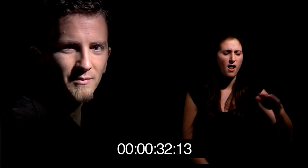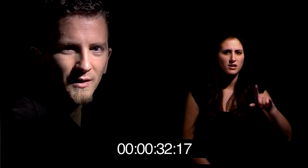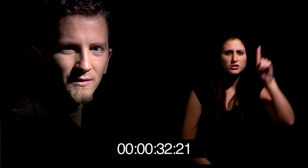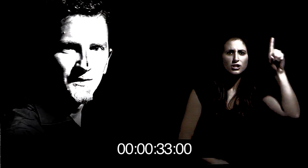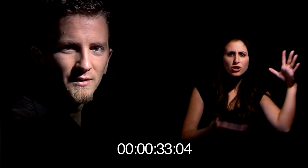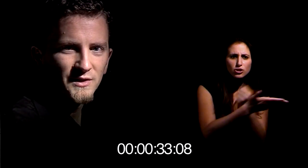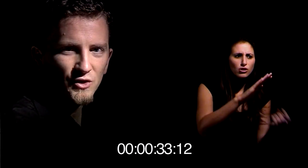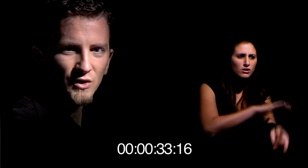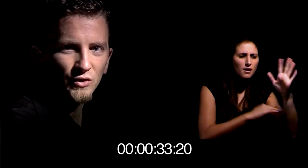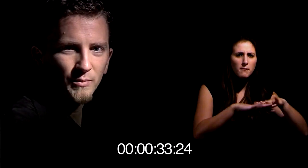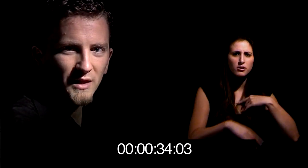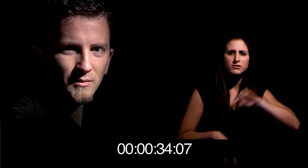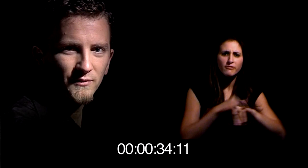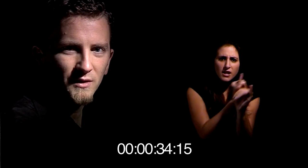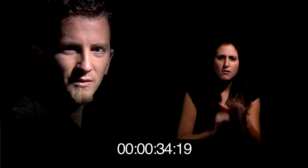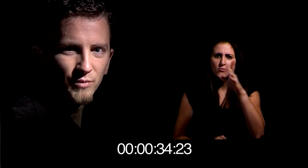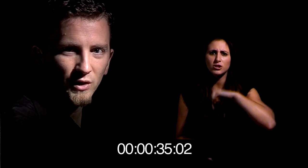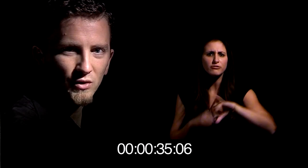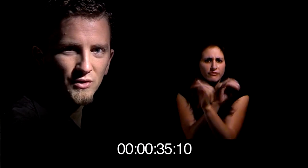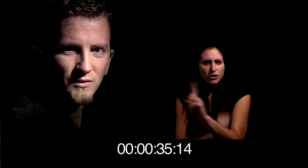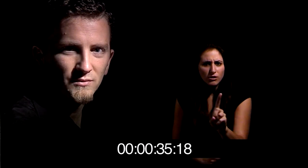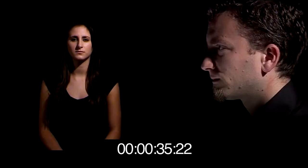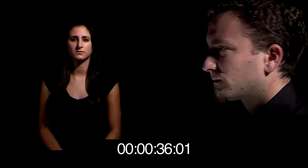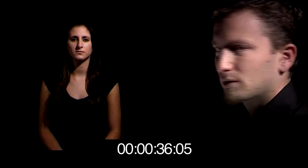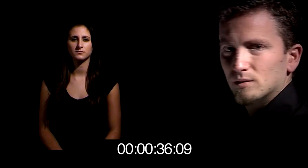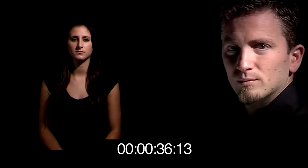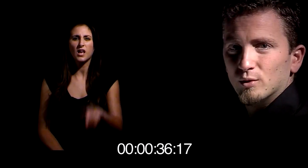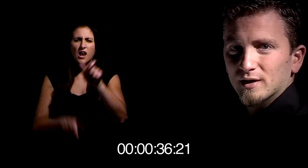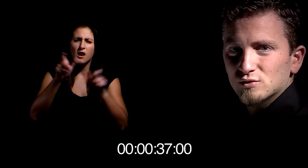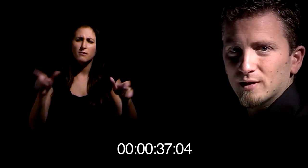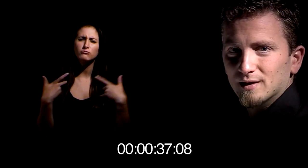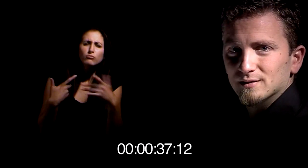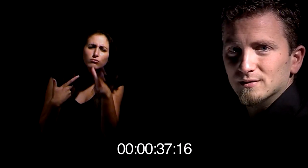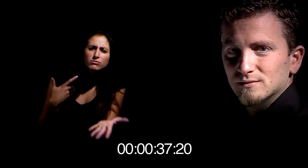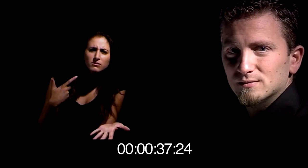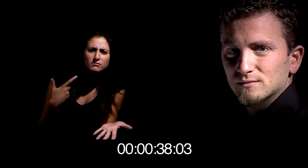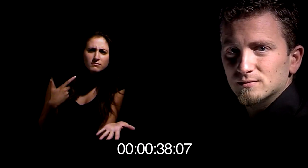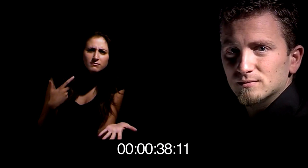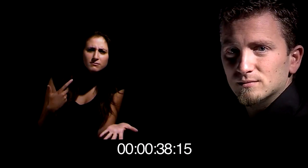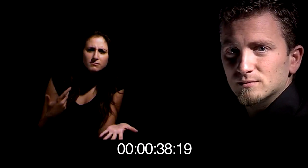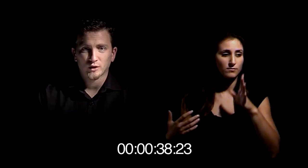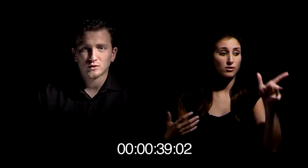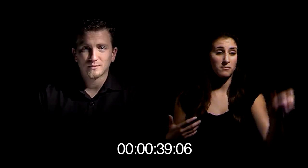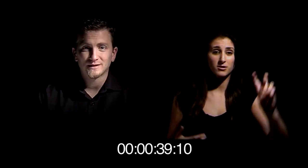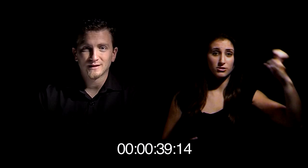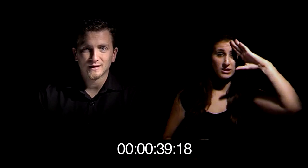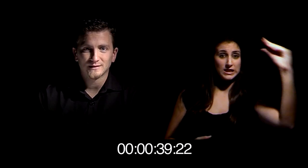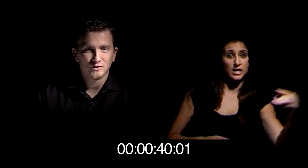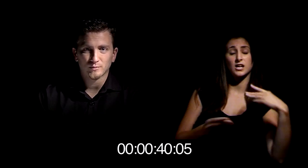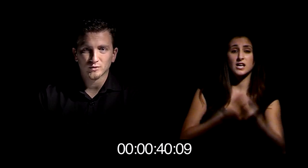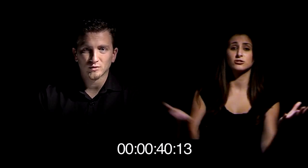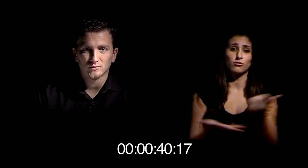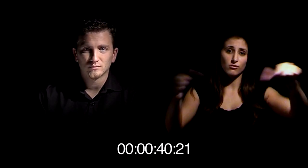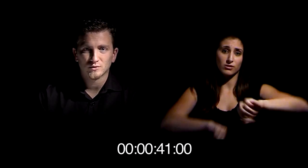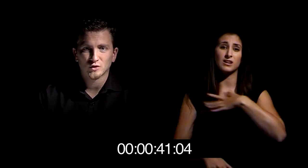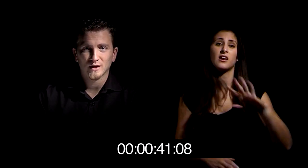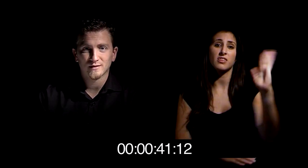Y el mal. Si Dios creó todo para hacerme feliz, ¿por qué no lo soy? ¿Por qué sufre la gente? Porque hay otra mente inteligente que